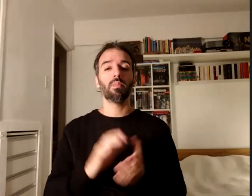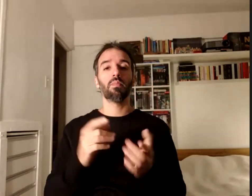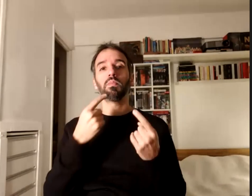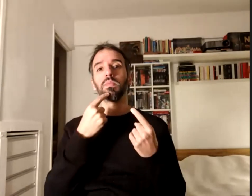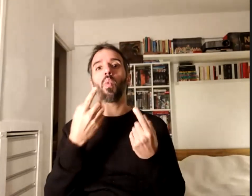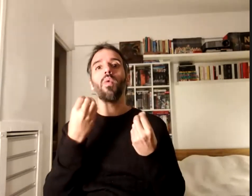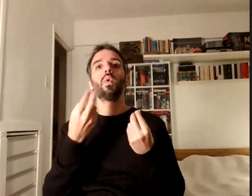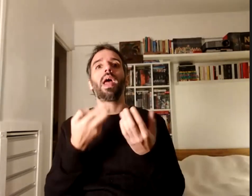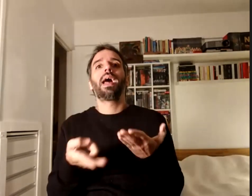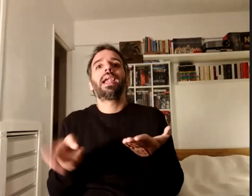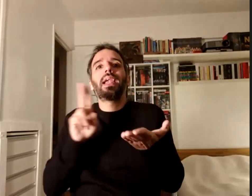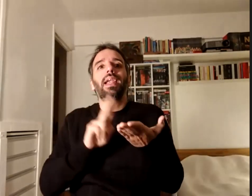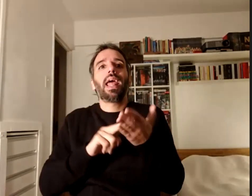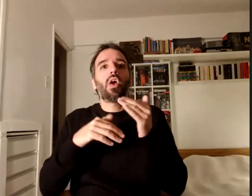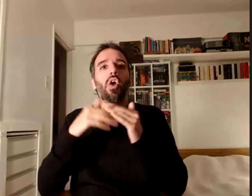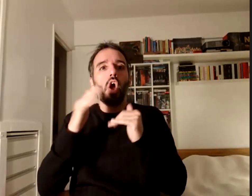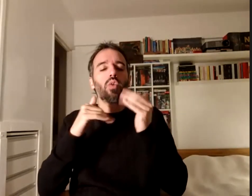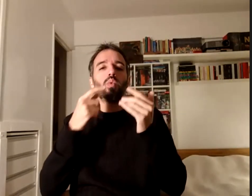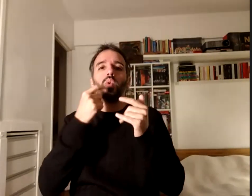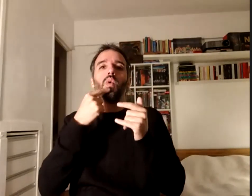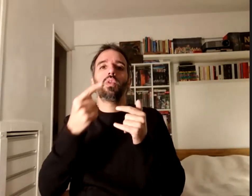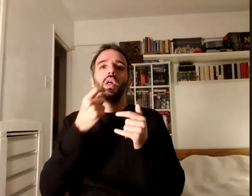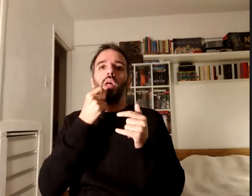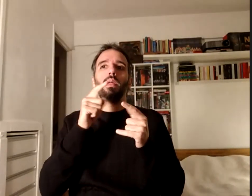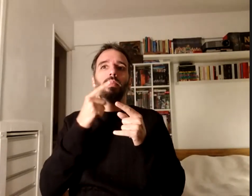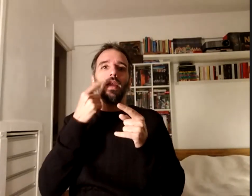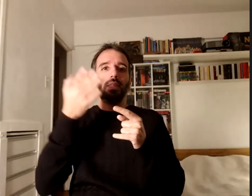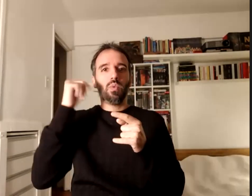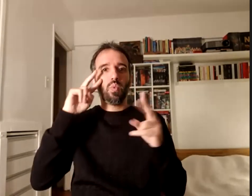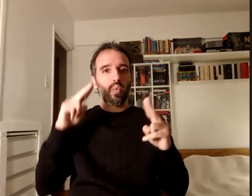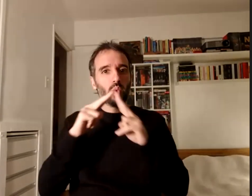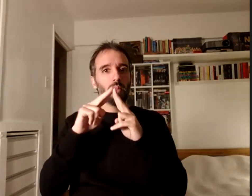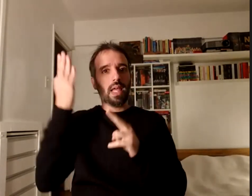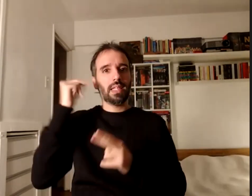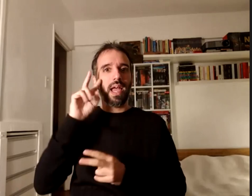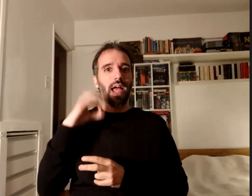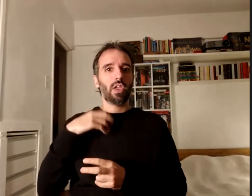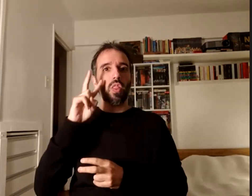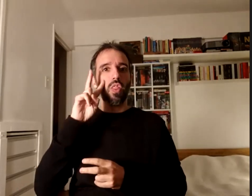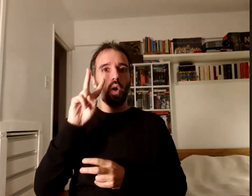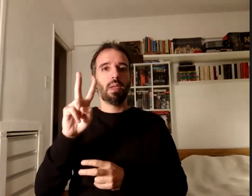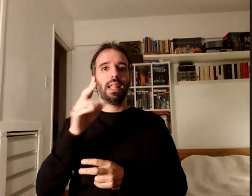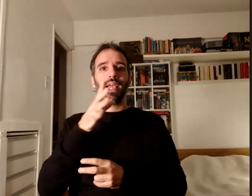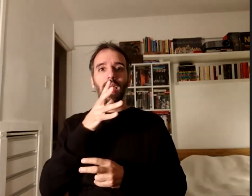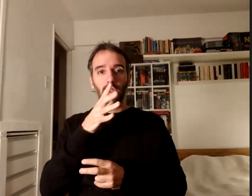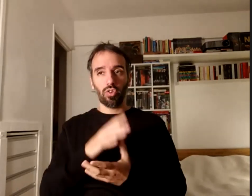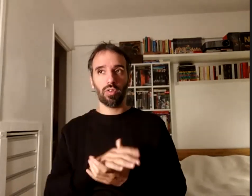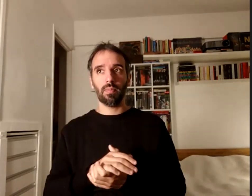encuentro que tuvimos para el 2014 con una modalidad dialógica nos